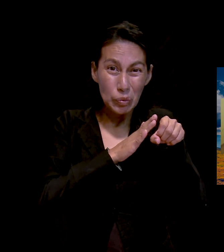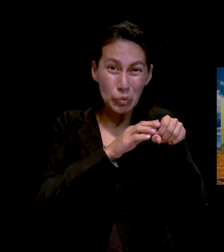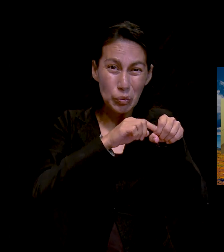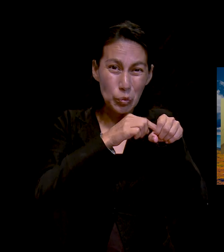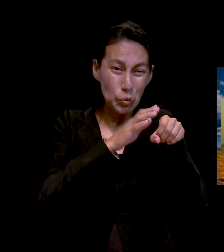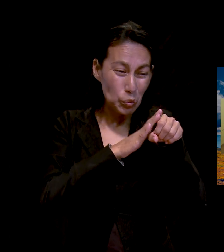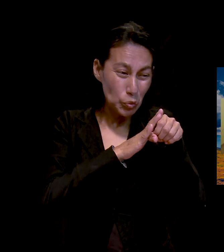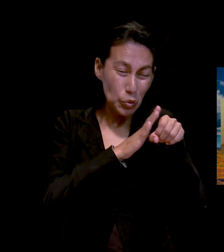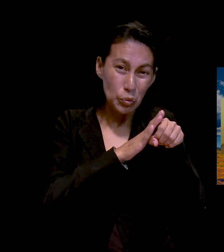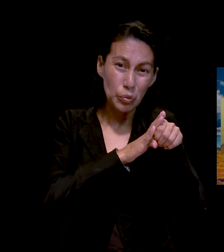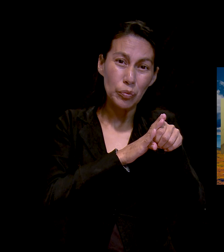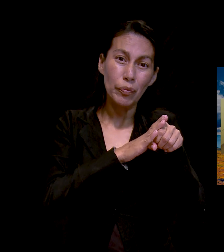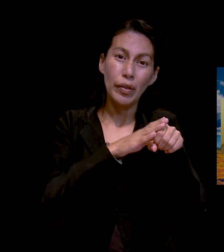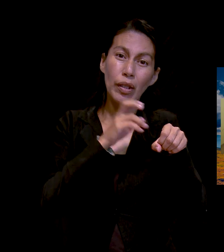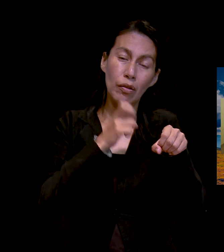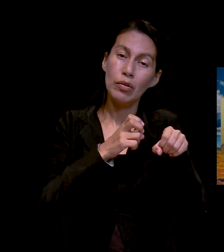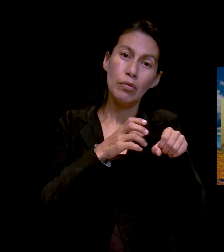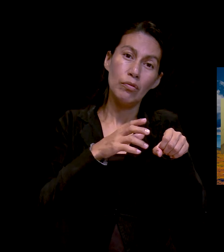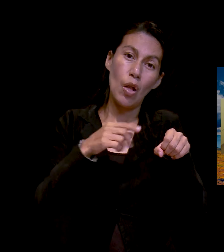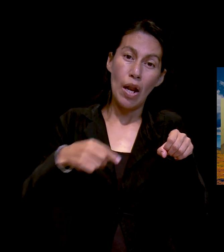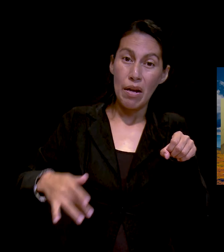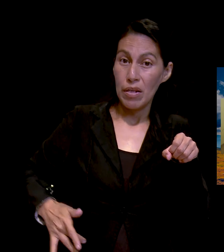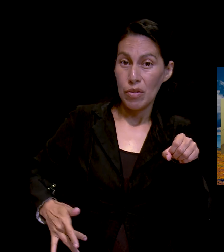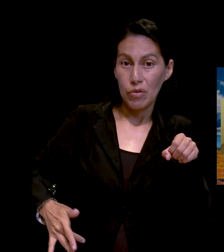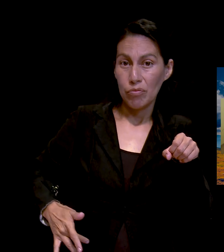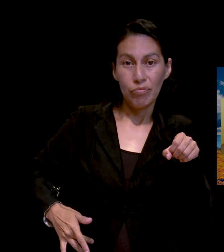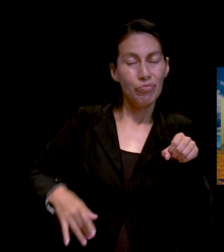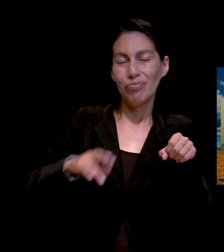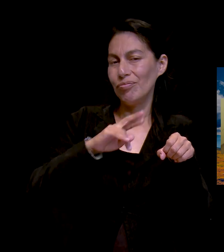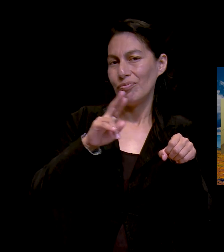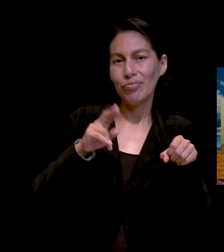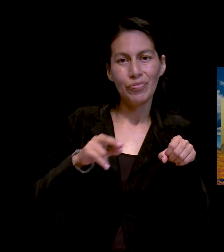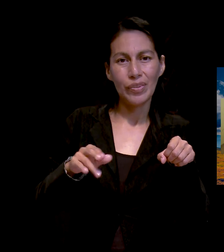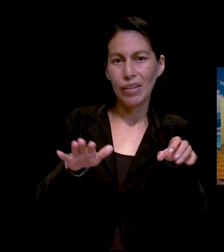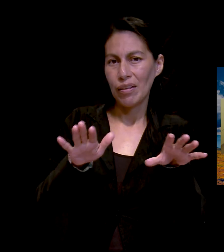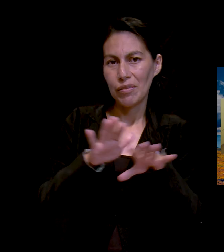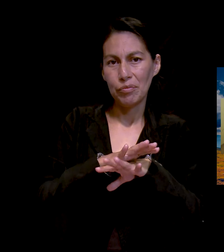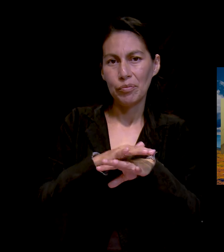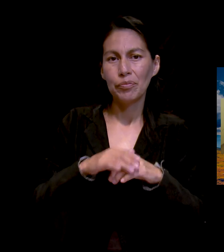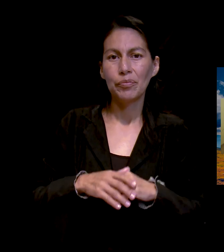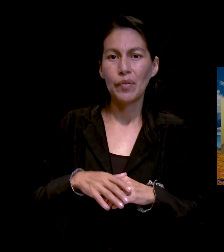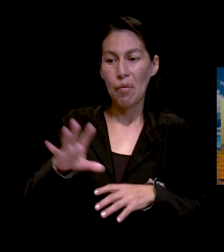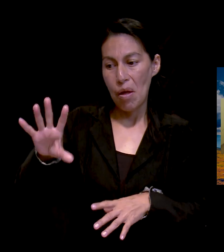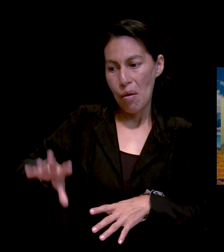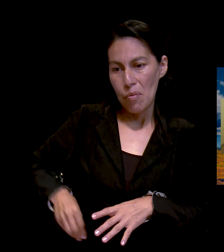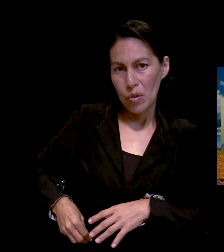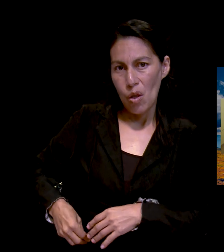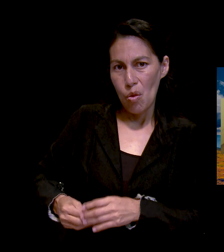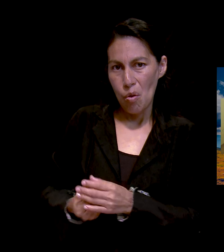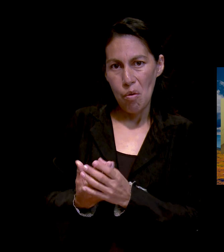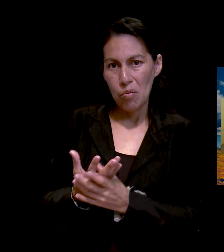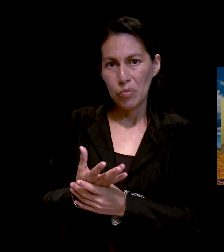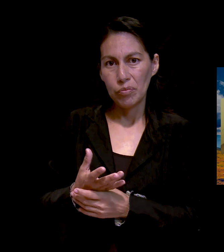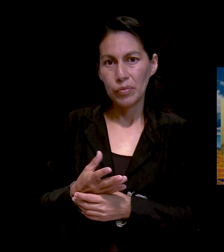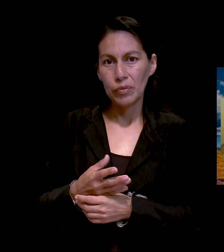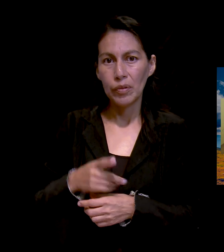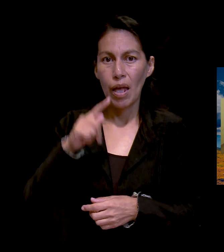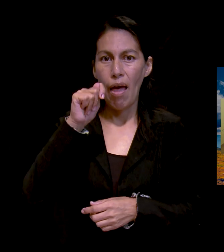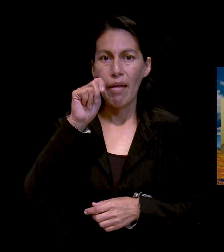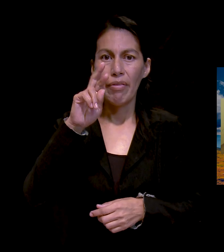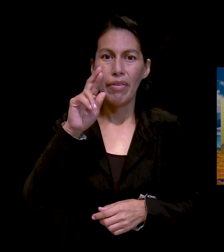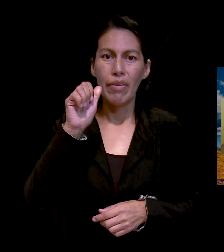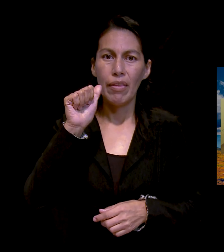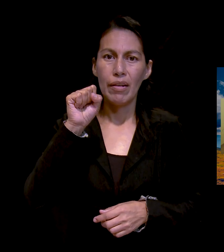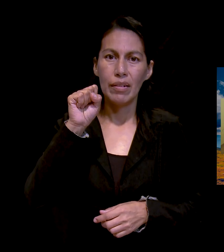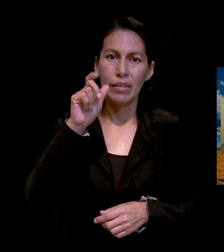mucho tiempo. Y en ese tiempo, Pastor, que ella estuvo en cama, mi mamá siempre nos hablaba de la muerte. O sea,